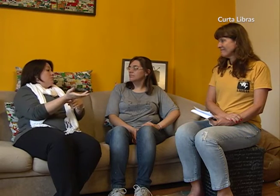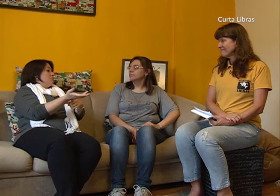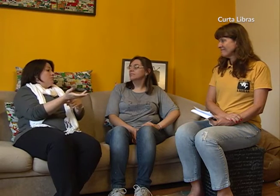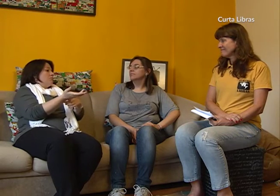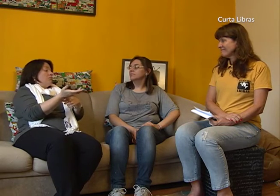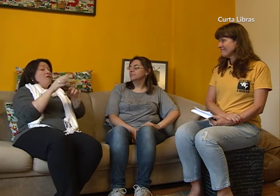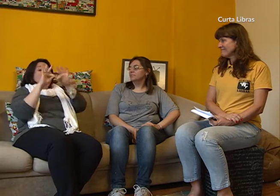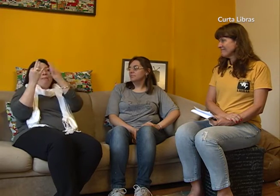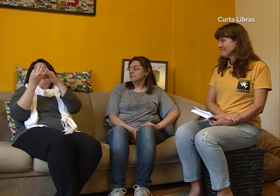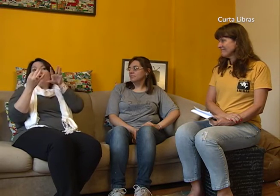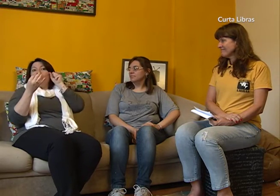ouvinte.